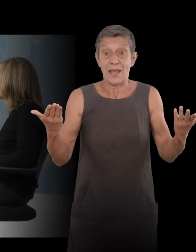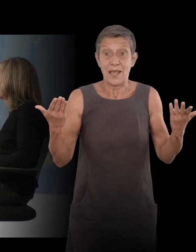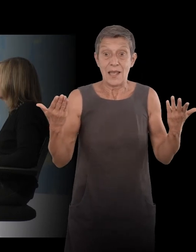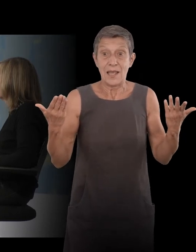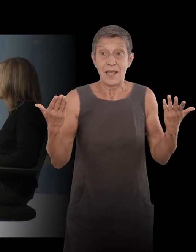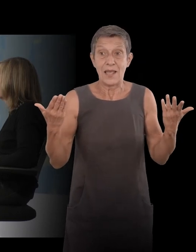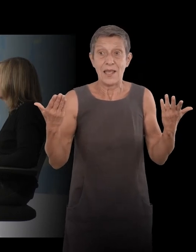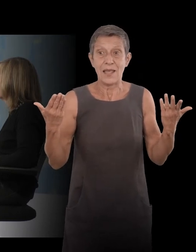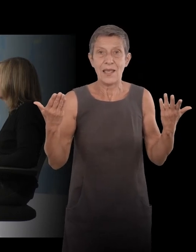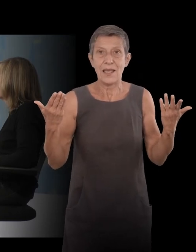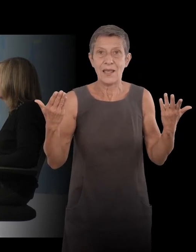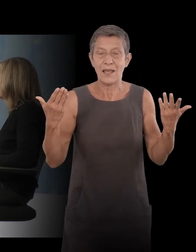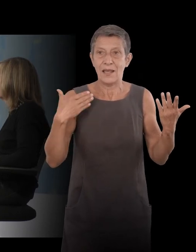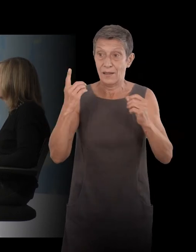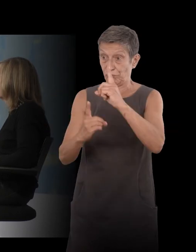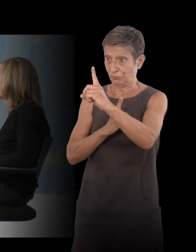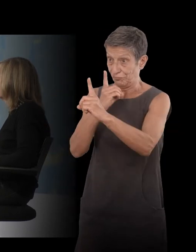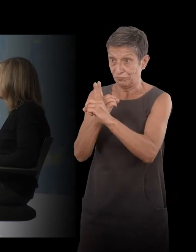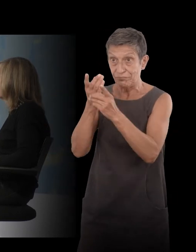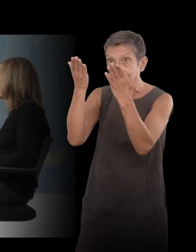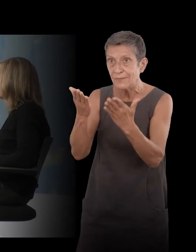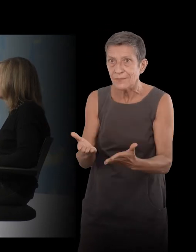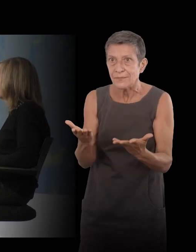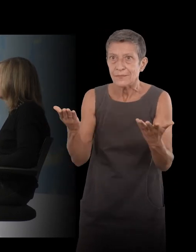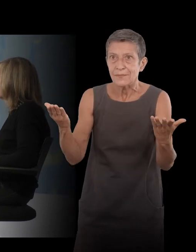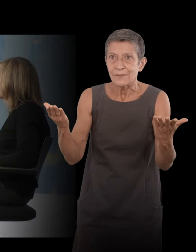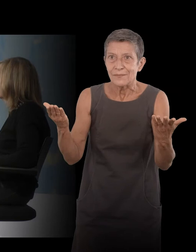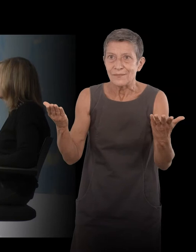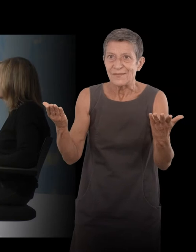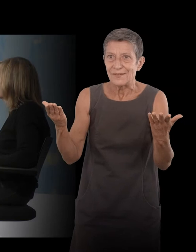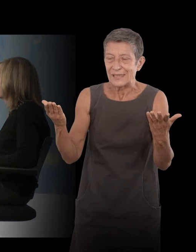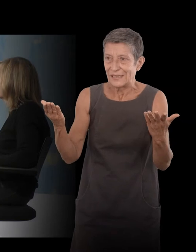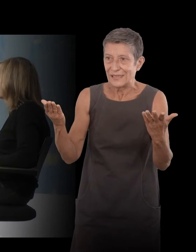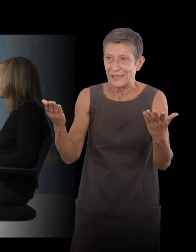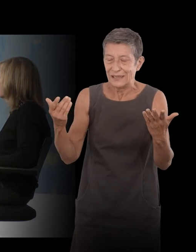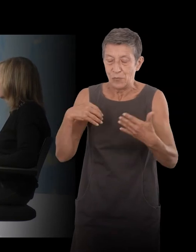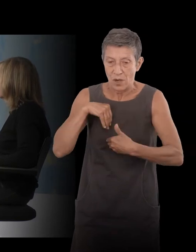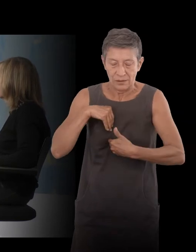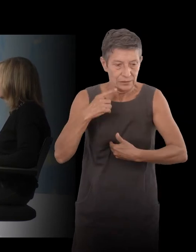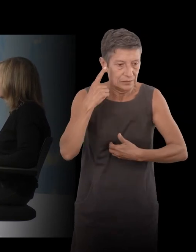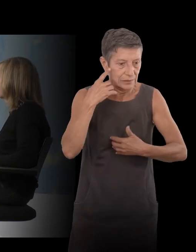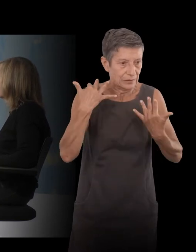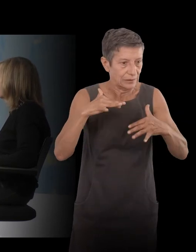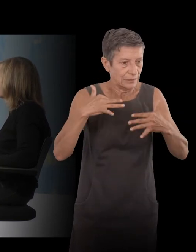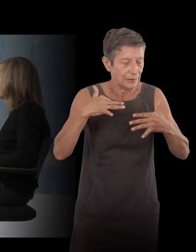Et j'étais la voir. Je me pourvu qu'elle ne me pose pas des questions pour savoir ce que je pense des films qu'elle a réalisés.